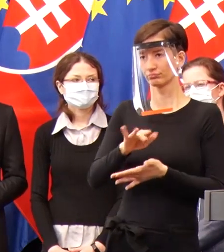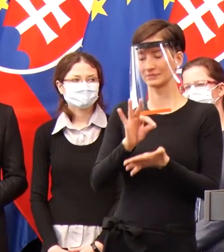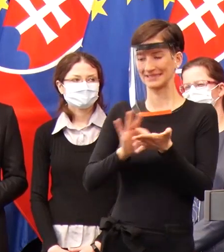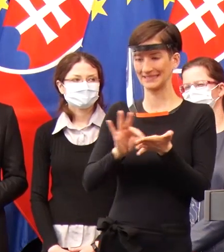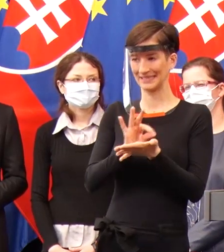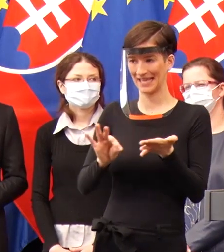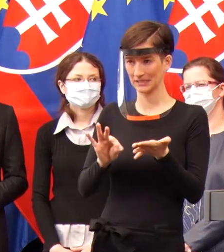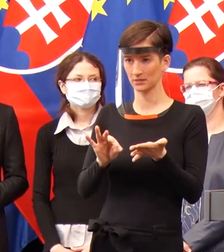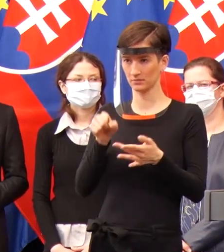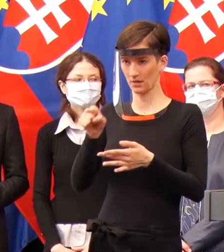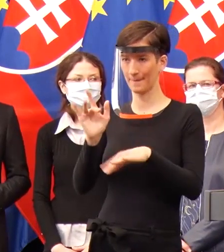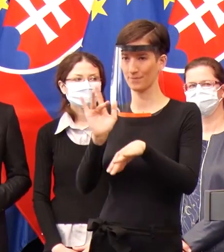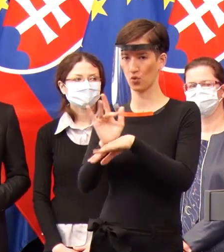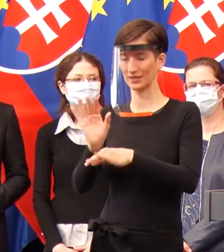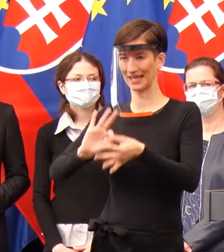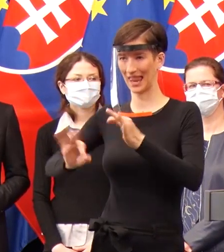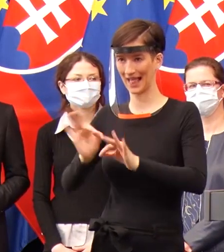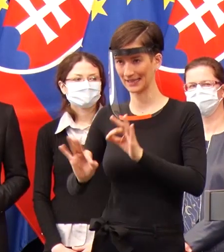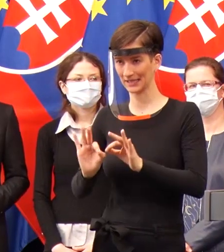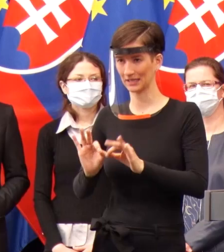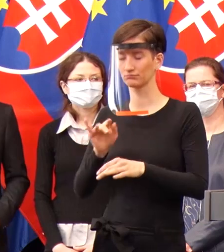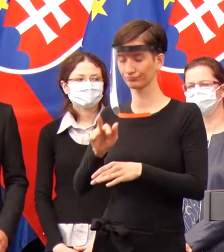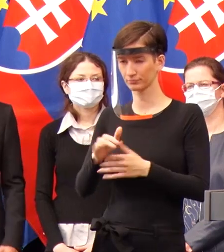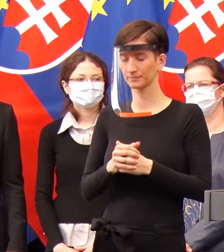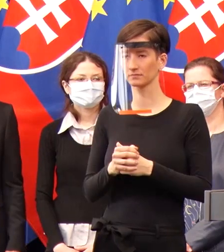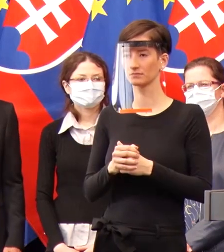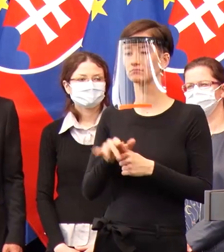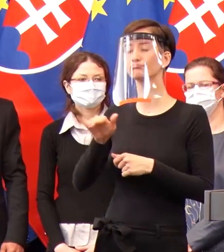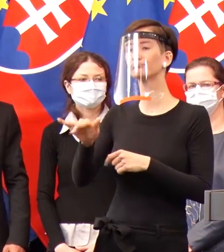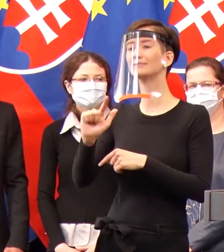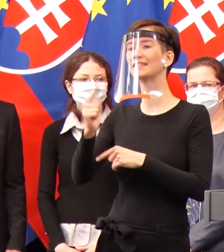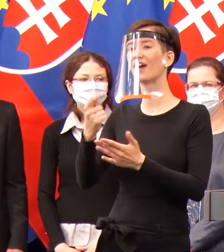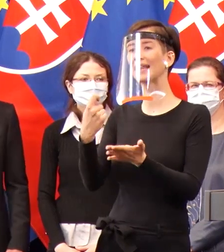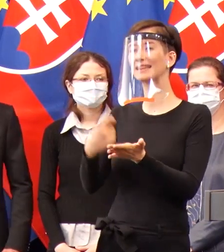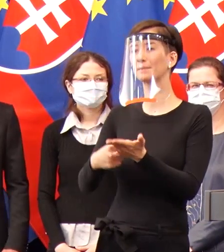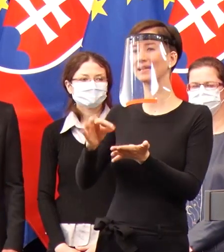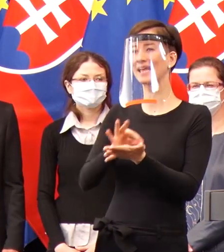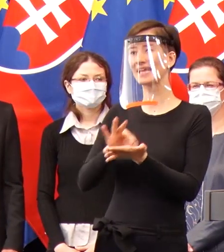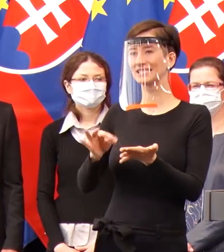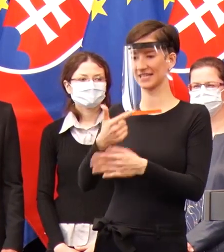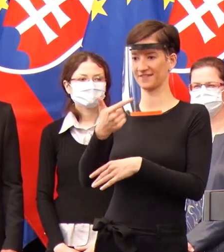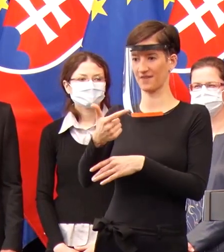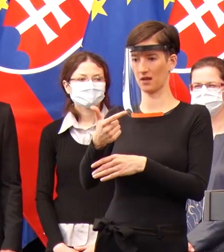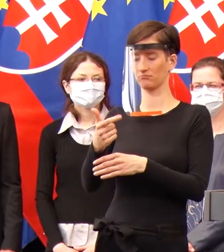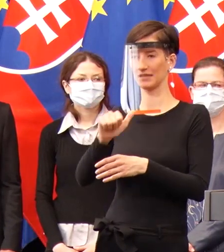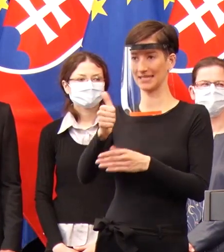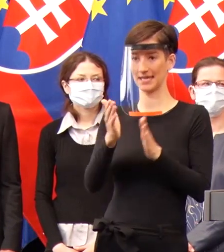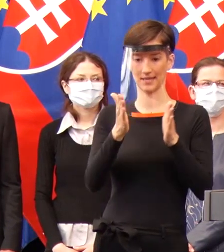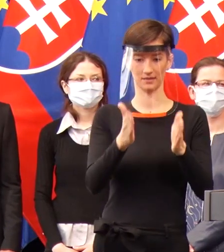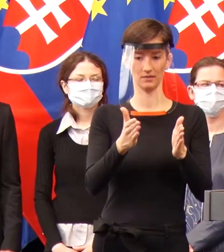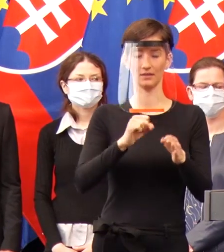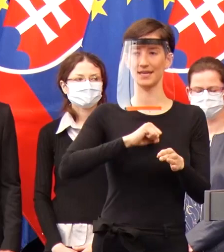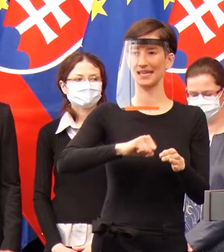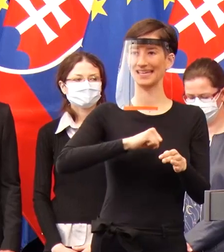výpovednú hodnotu. Existujú dva typy týchto testov na protilátky. je tzv. ten rýchlotest. To je